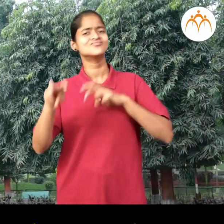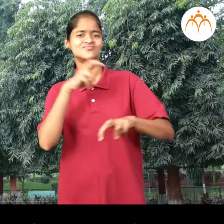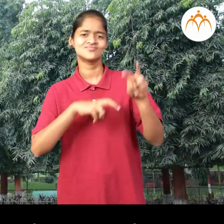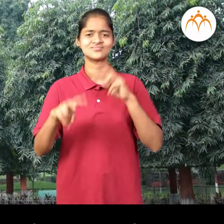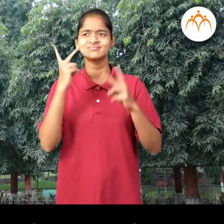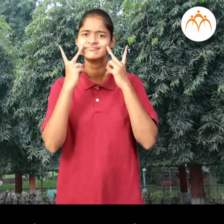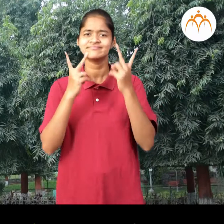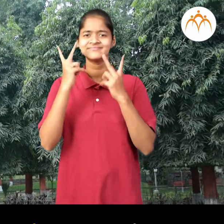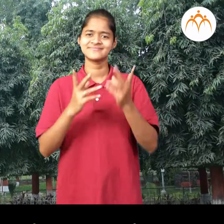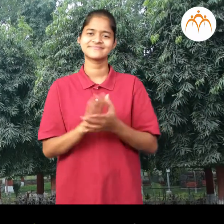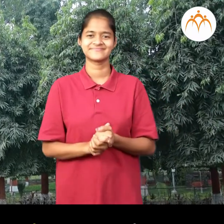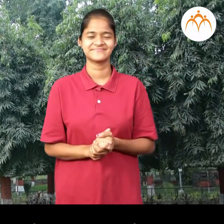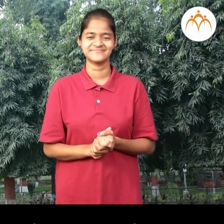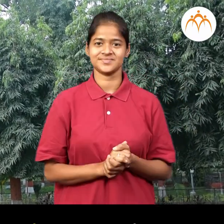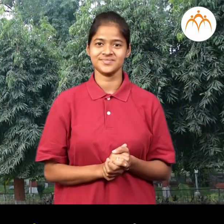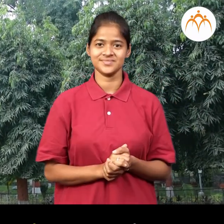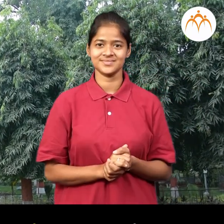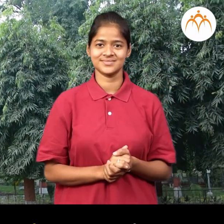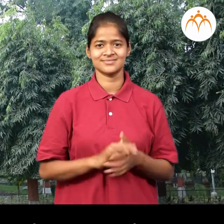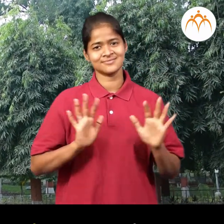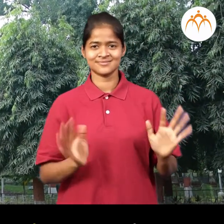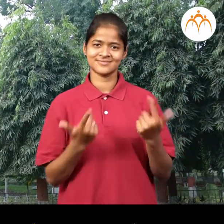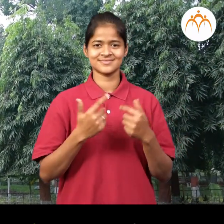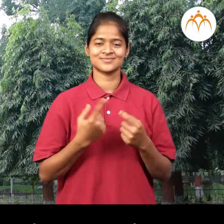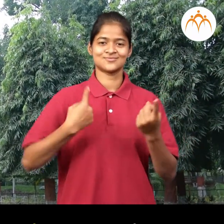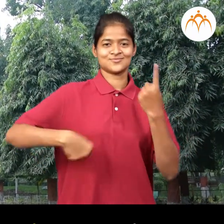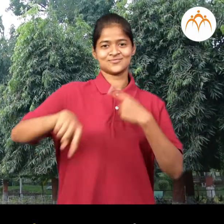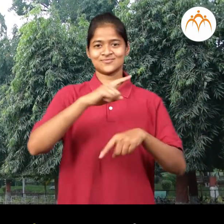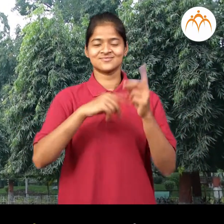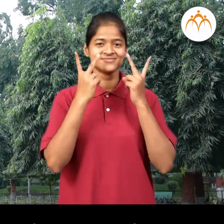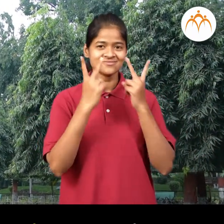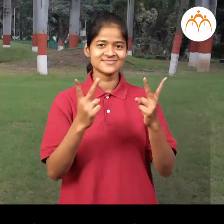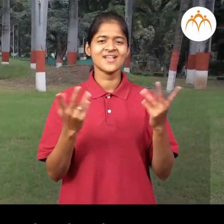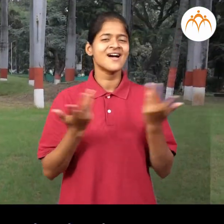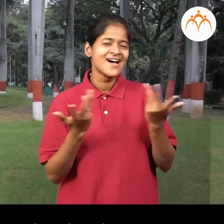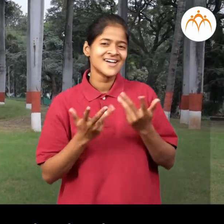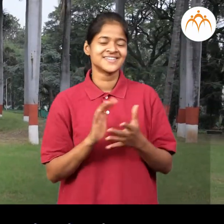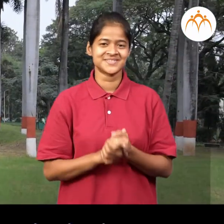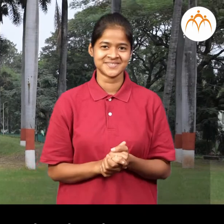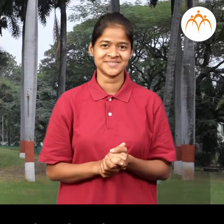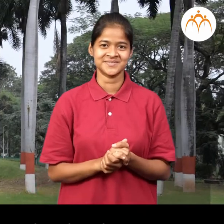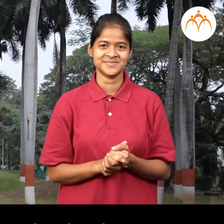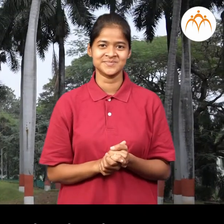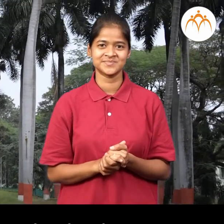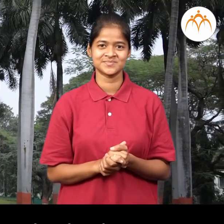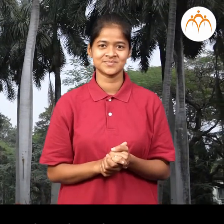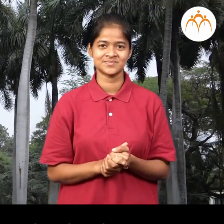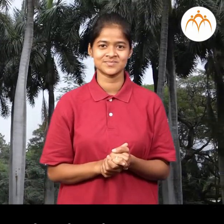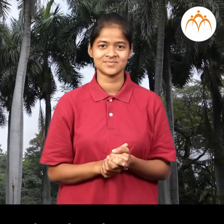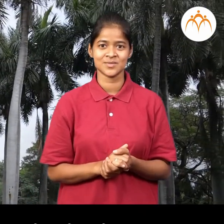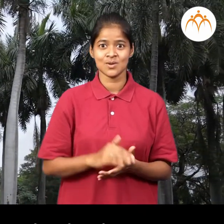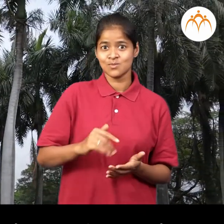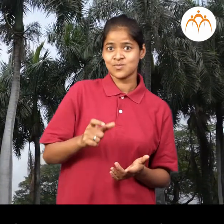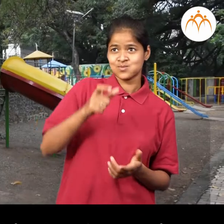आपन या उद्ध्यानातुन एक मस्त फेरफट का मारू नियो के उड़ी उन्च मोठी मोठी जाड़े आहे दिते,